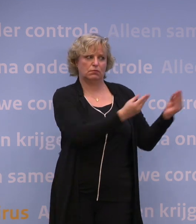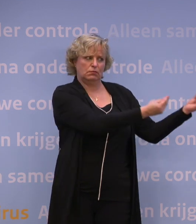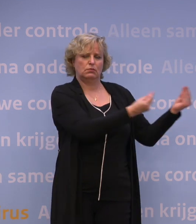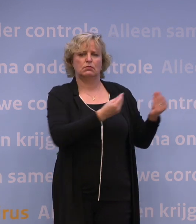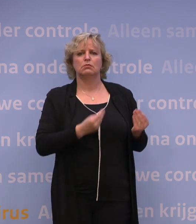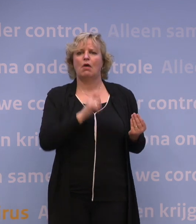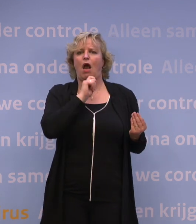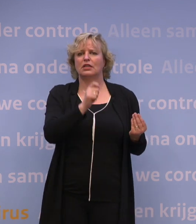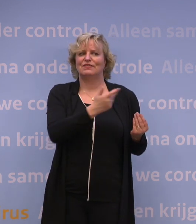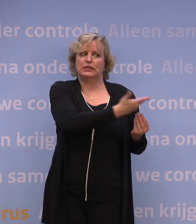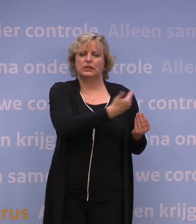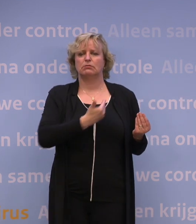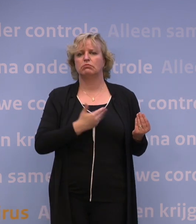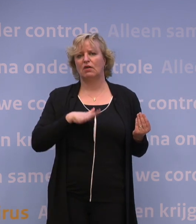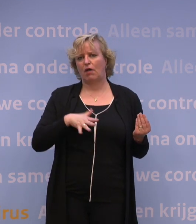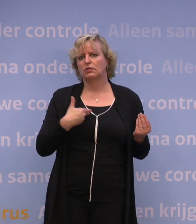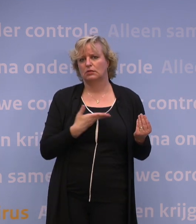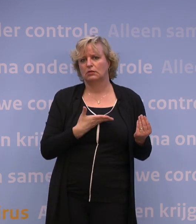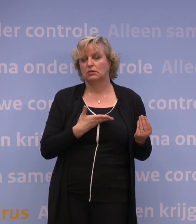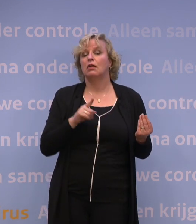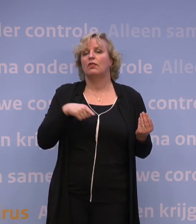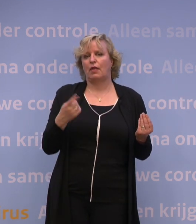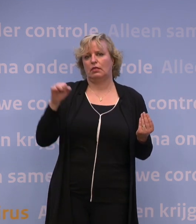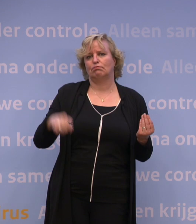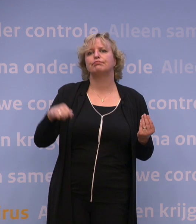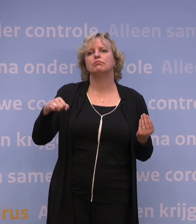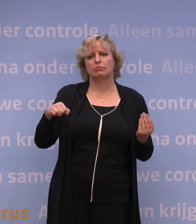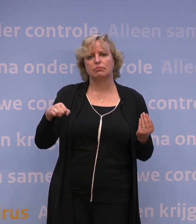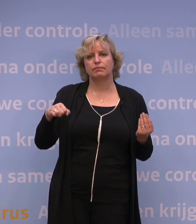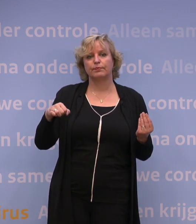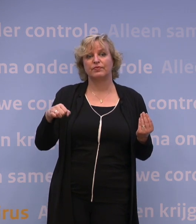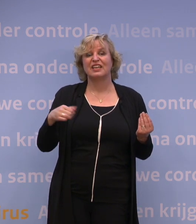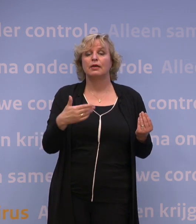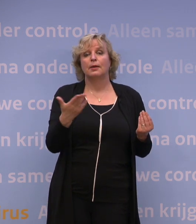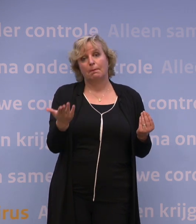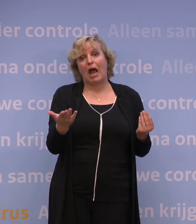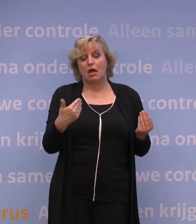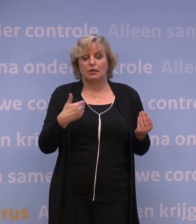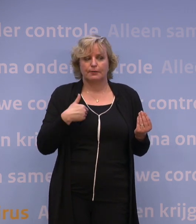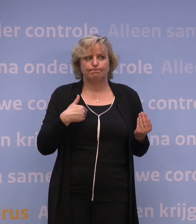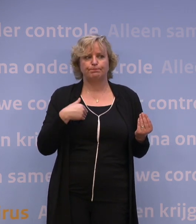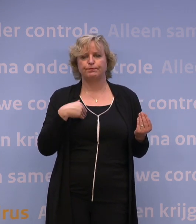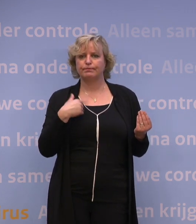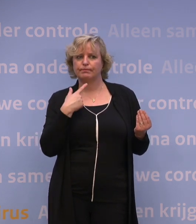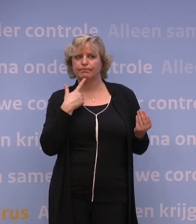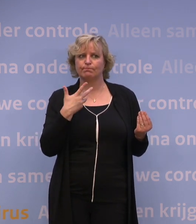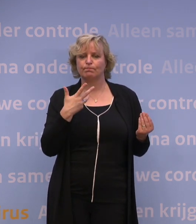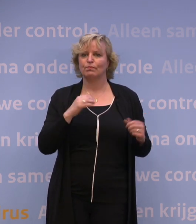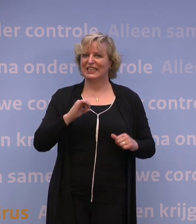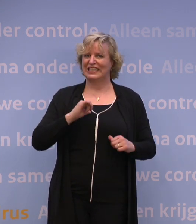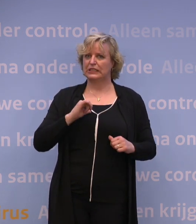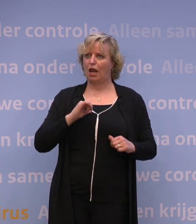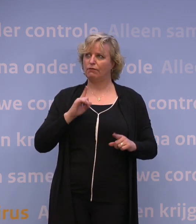reden af te wachten, voordat wij het definitieve besluit nemen. Maar u hoort ook aan hoe ik erover spreek, dat ik zelf